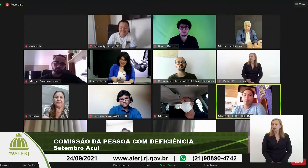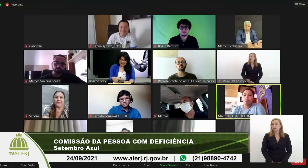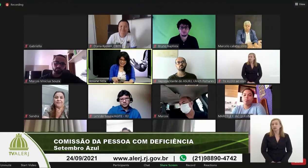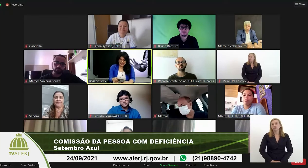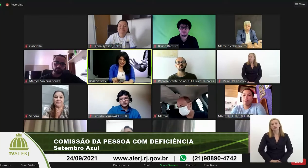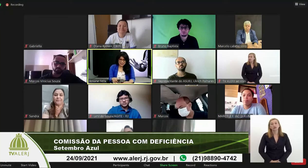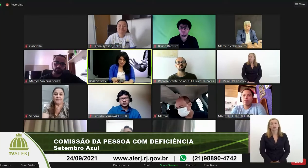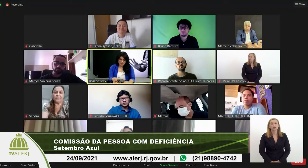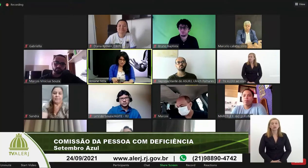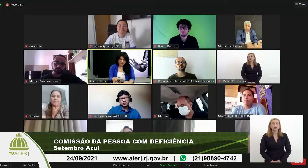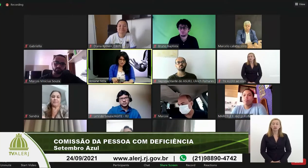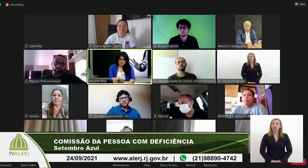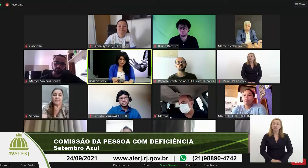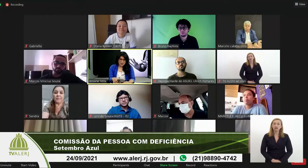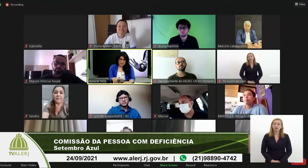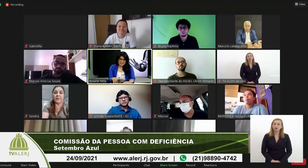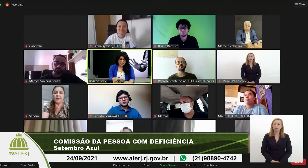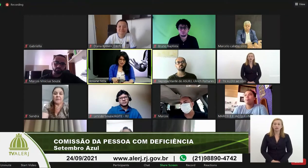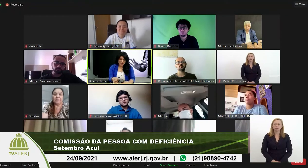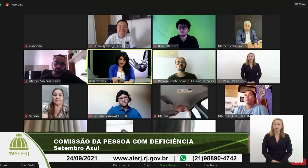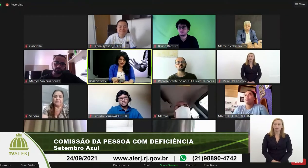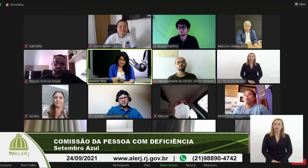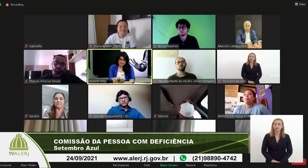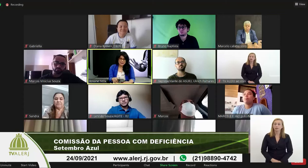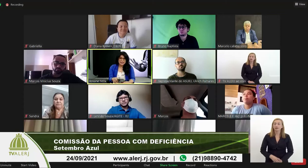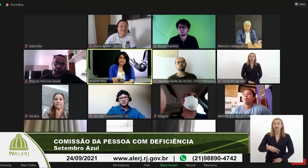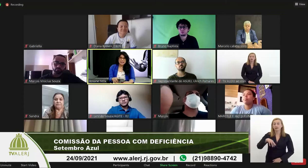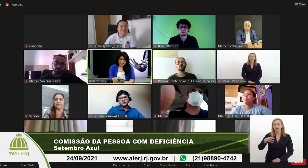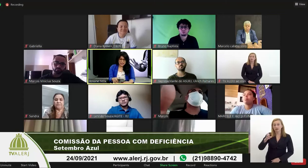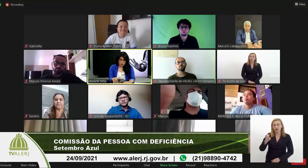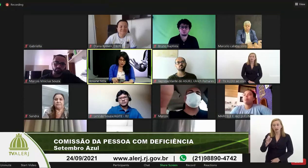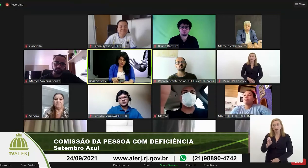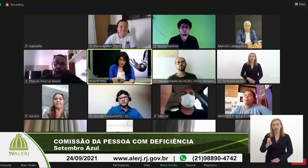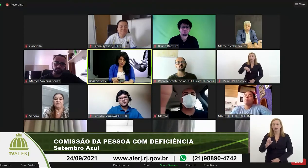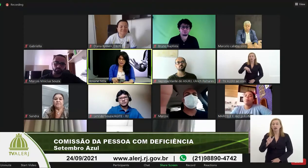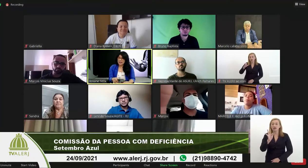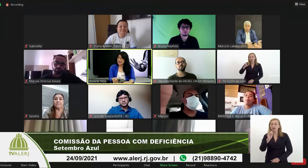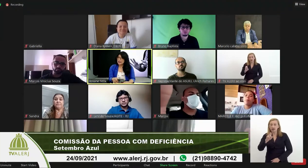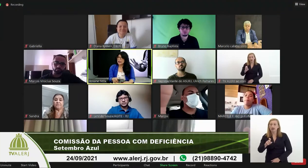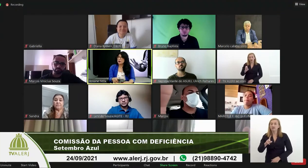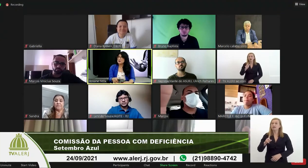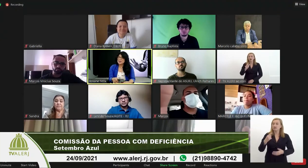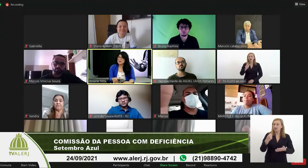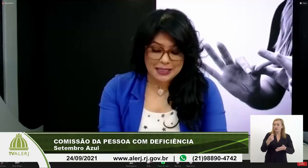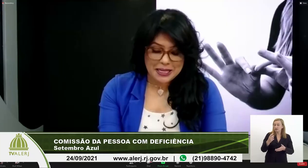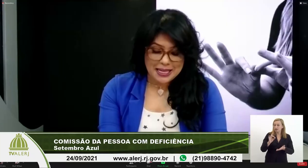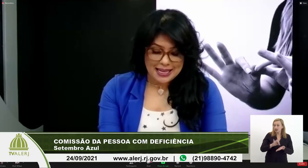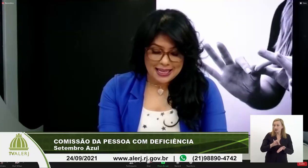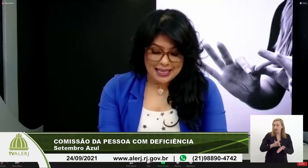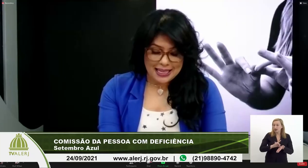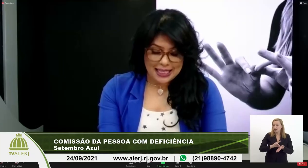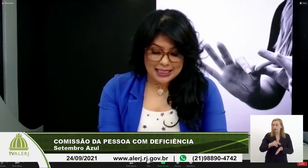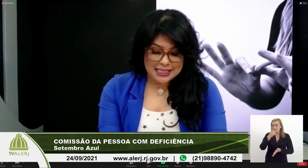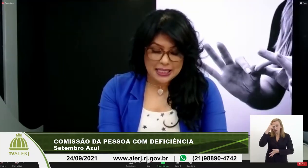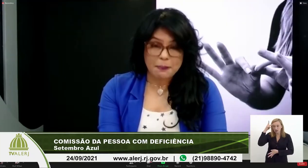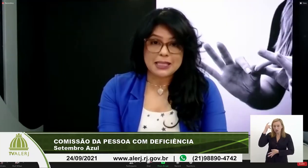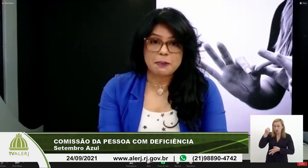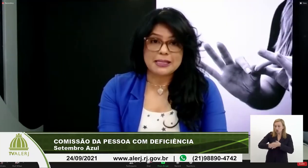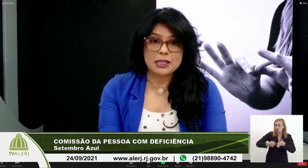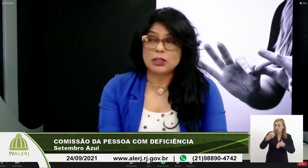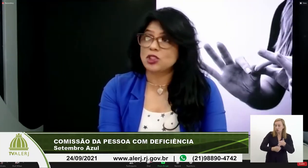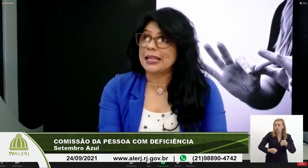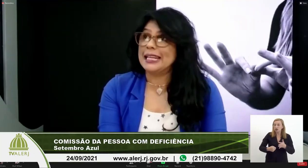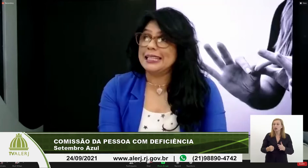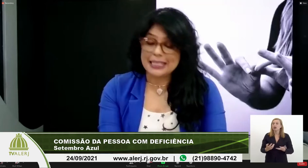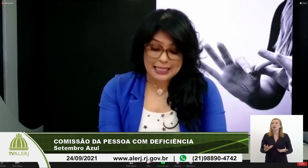Obrigada, querida Marcele Félix, que realmente é uma guerreira. Quero, inclusive, aqui agradecer a